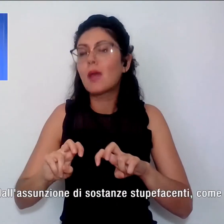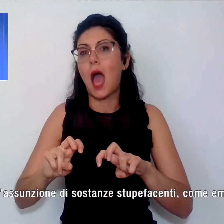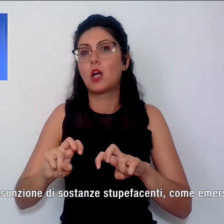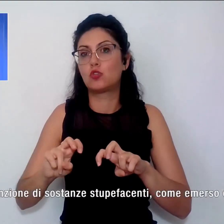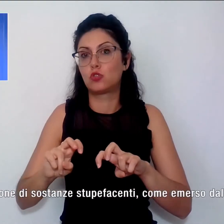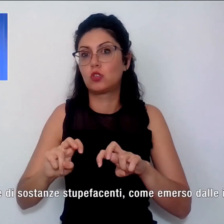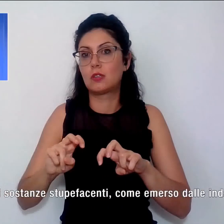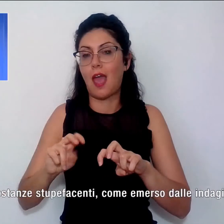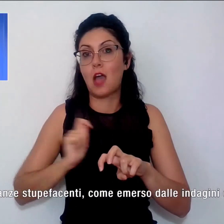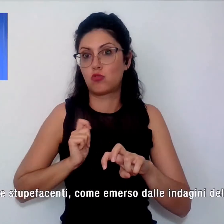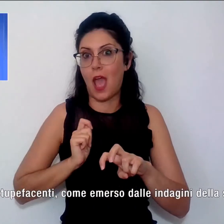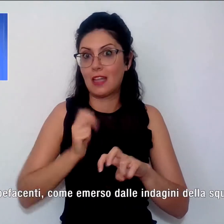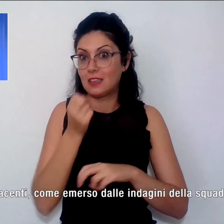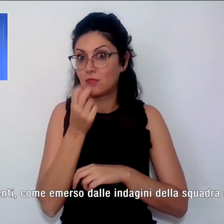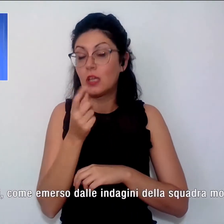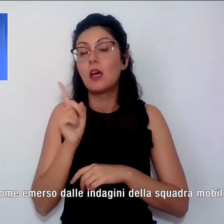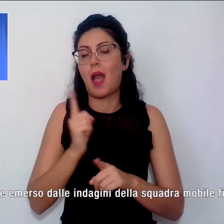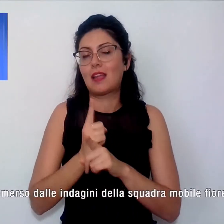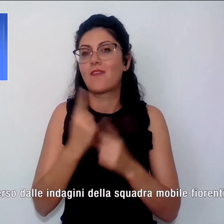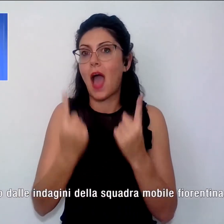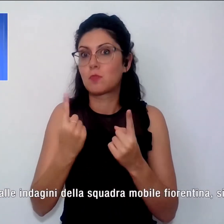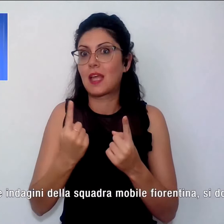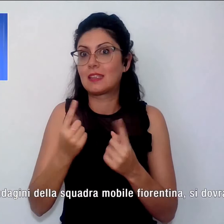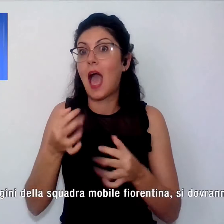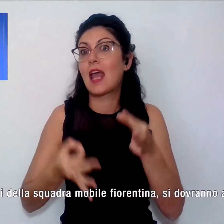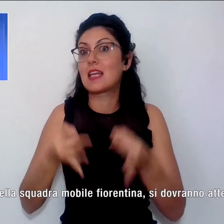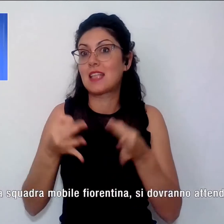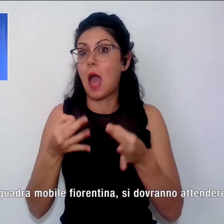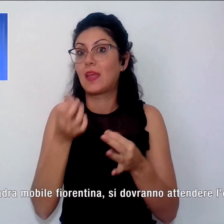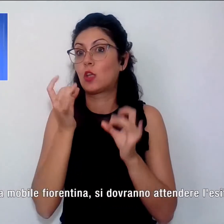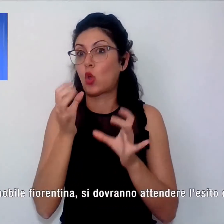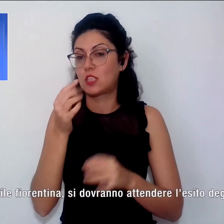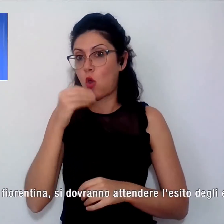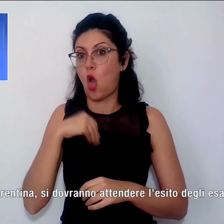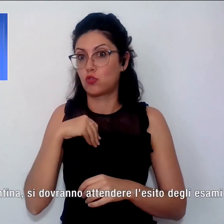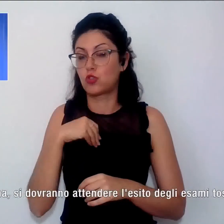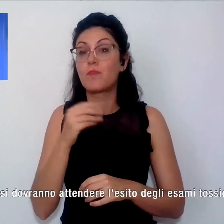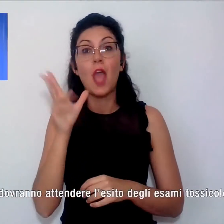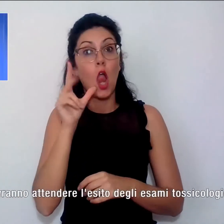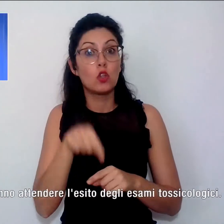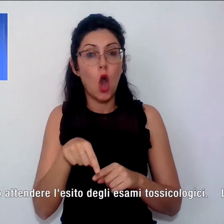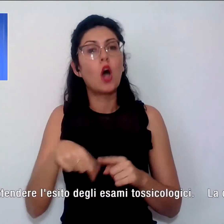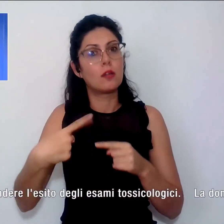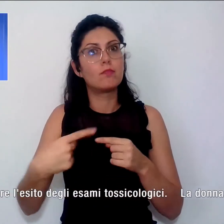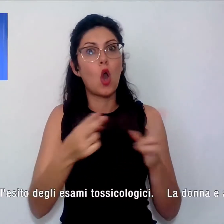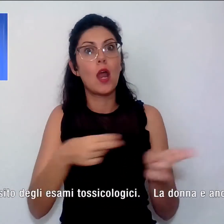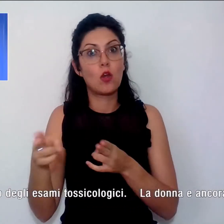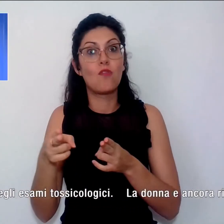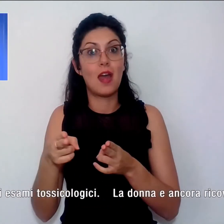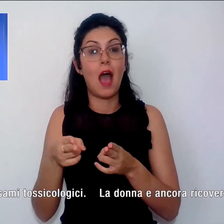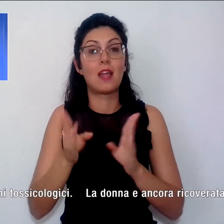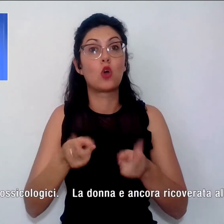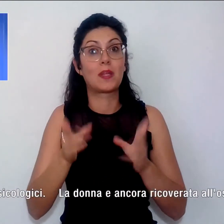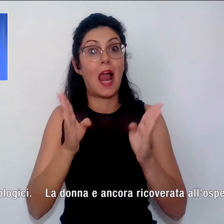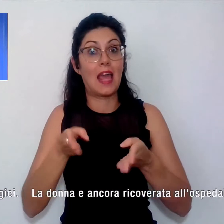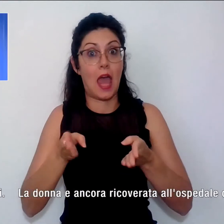dovranno attendere l'esito degli esami tossicologici. La donna è ancora ricoverata all'ospedale di Careggi, dove è stata sottoposta